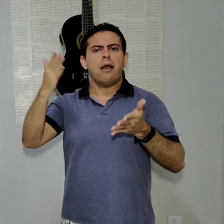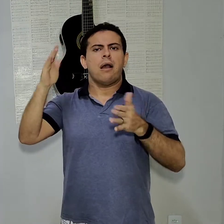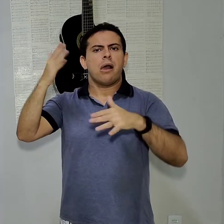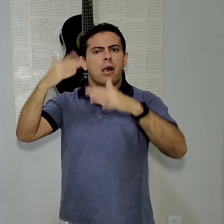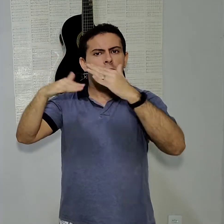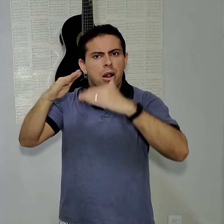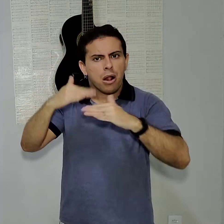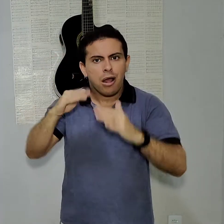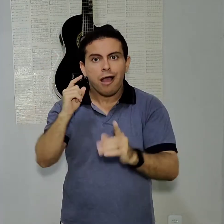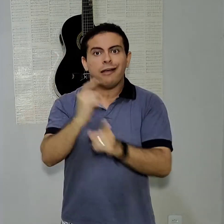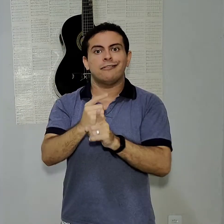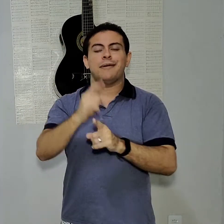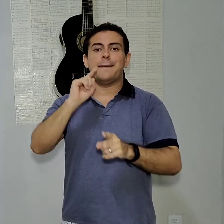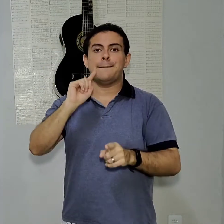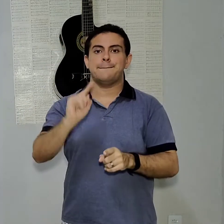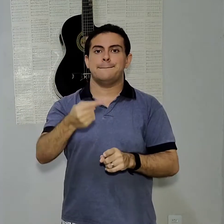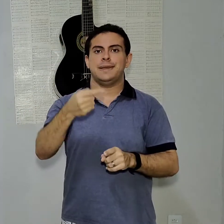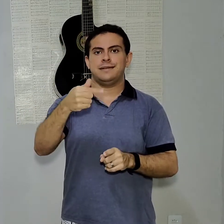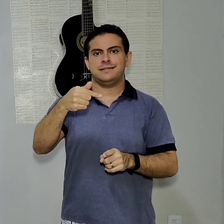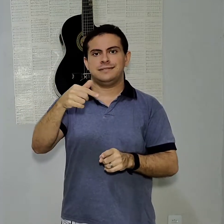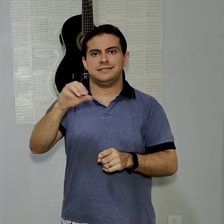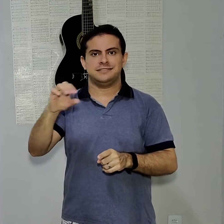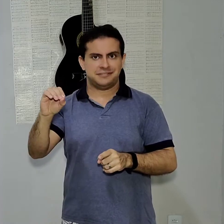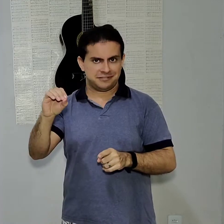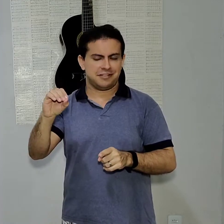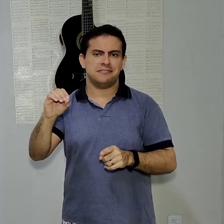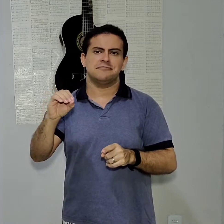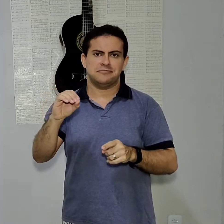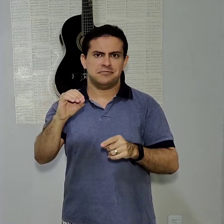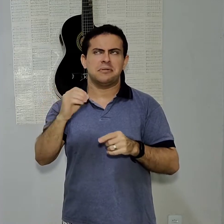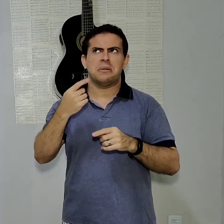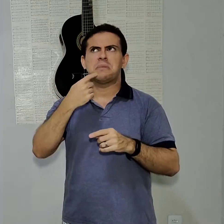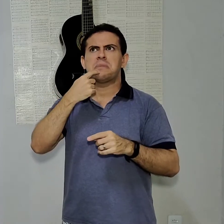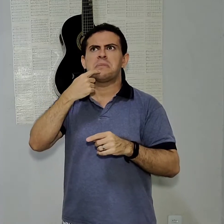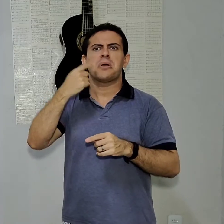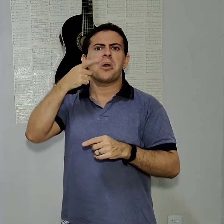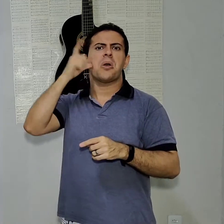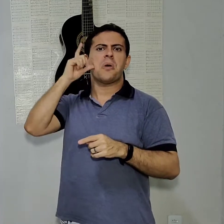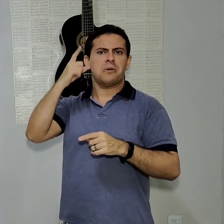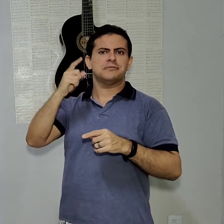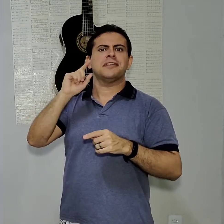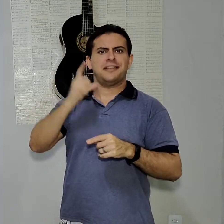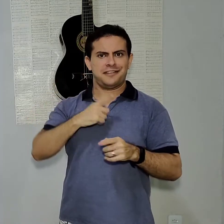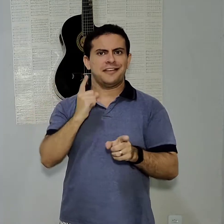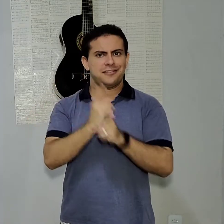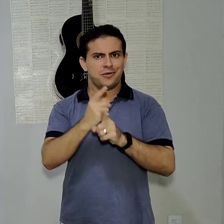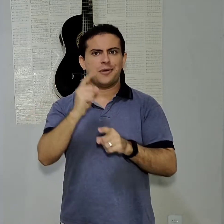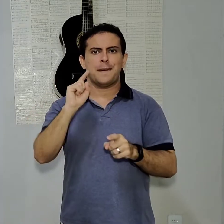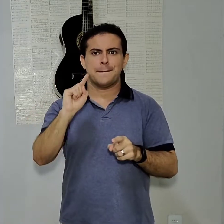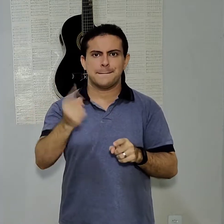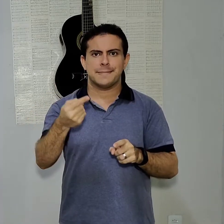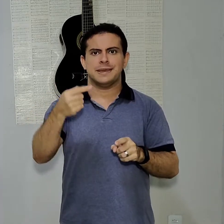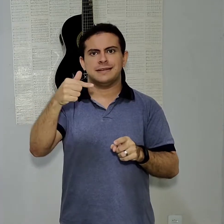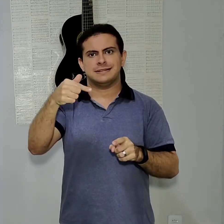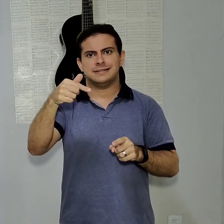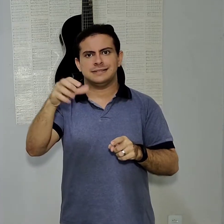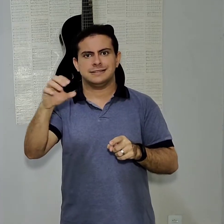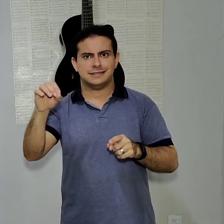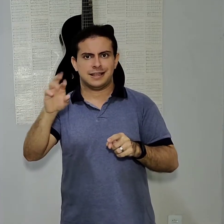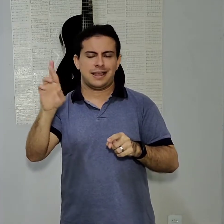.700, né? Eu acho que é um dia atrás, estava de R$1.700. Então, se estiver aí de R$1.700 para baixo, realmente